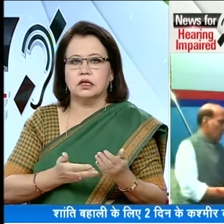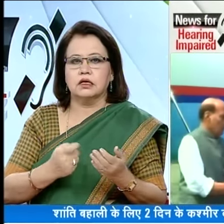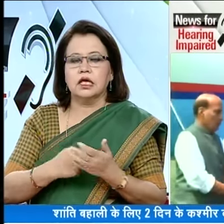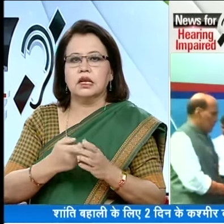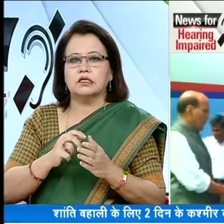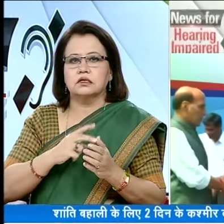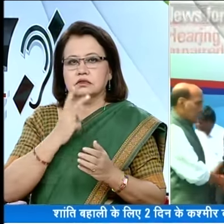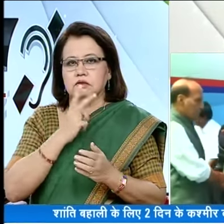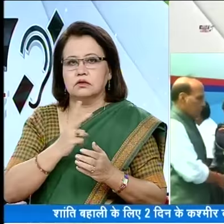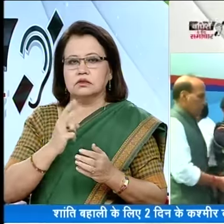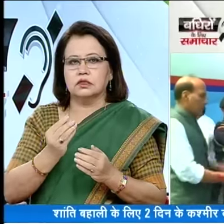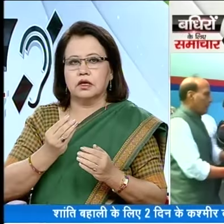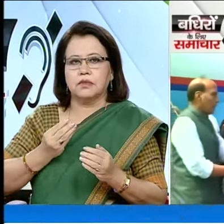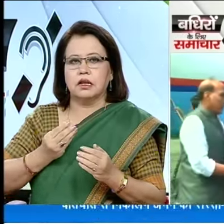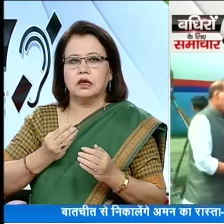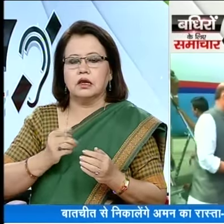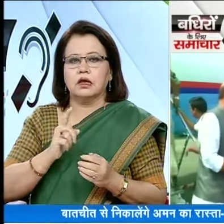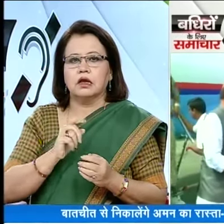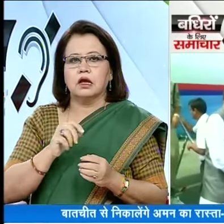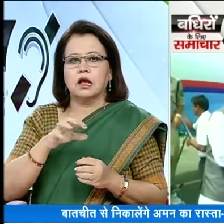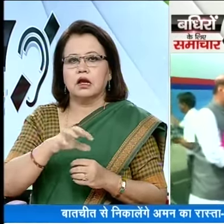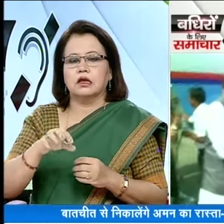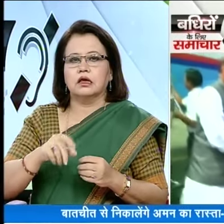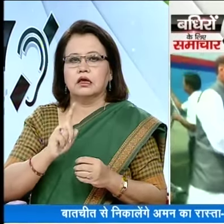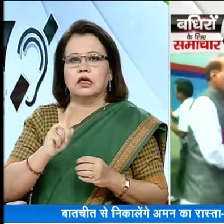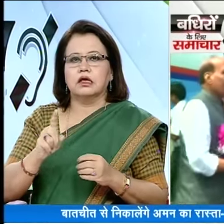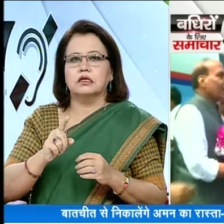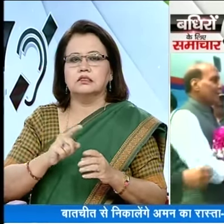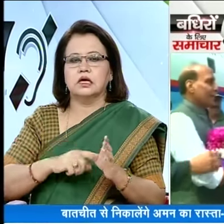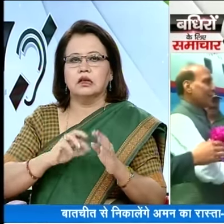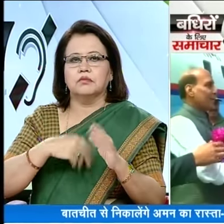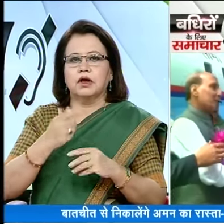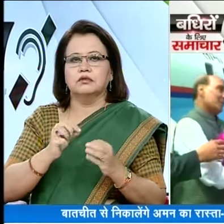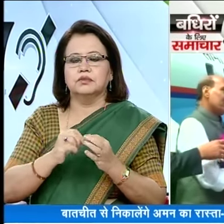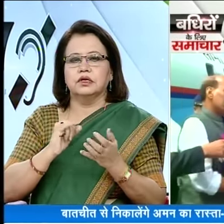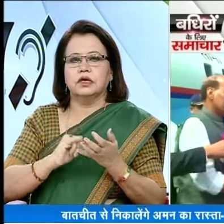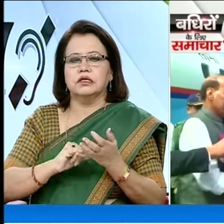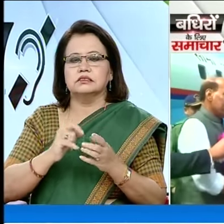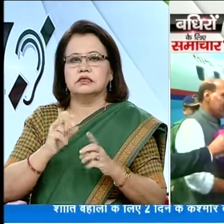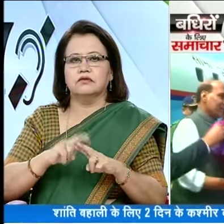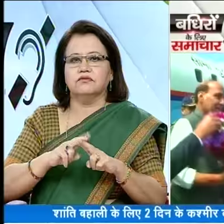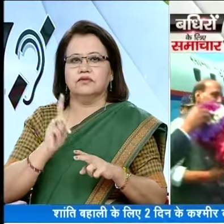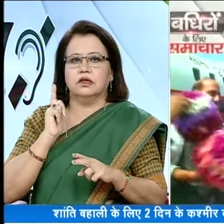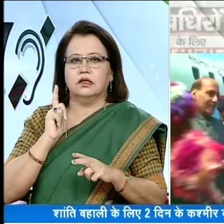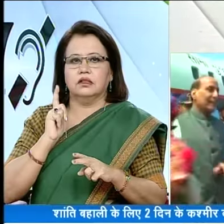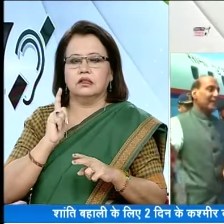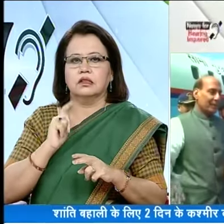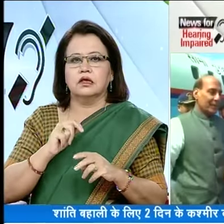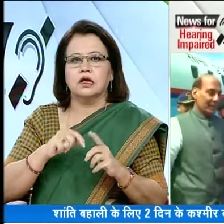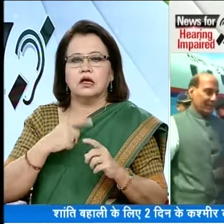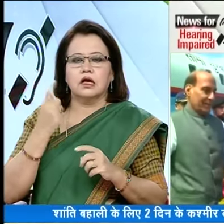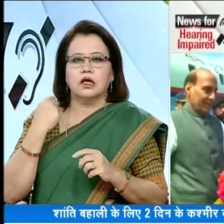है। राजनाथ के दोरे से ठीक पहले घाटी में ग्यारा साल बाद फिर से बी एस एफ के तैनाथी की गई है।